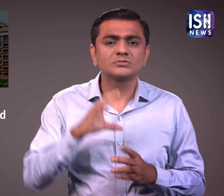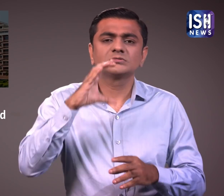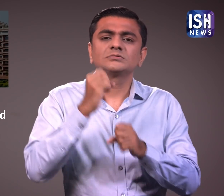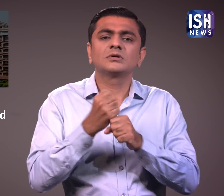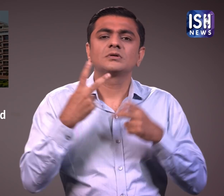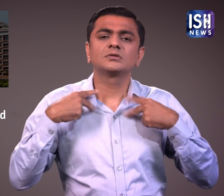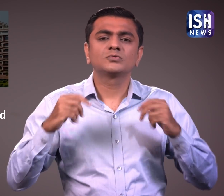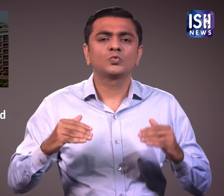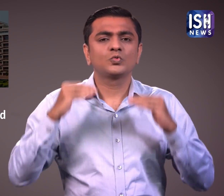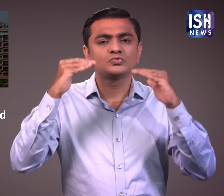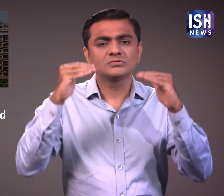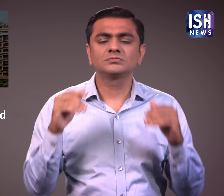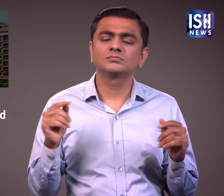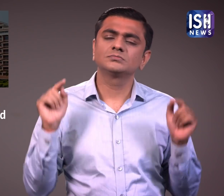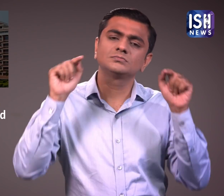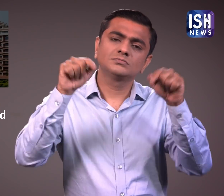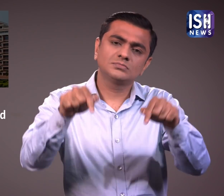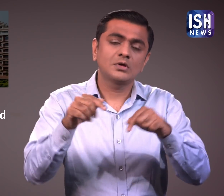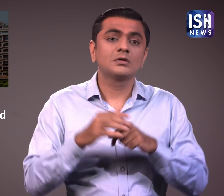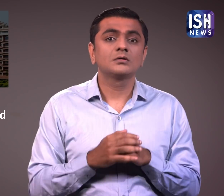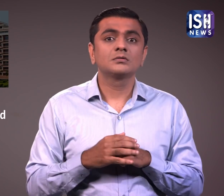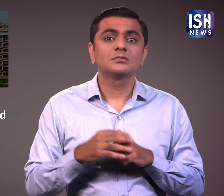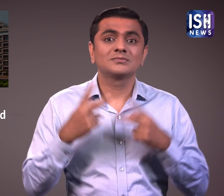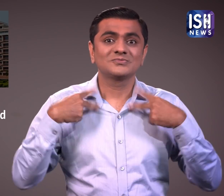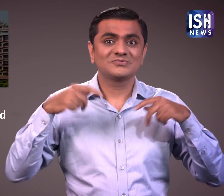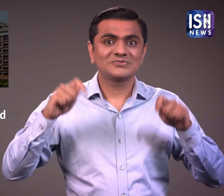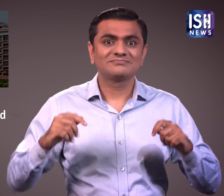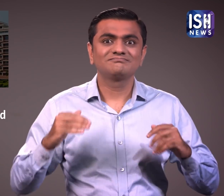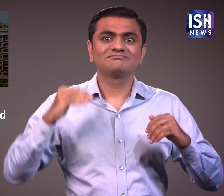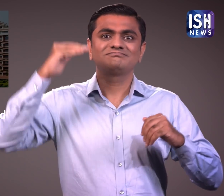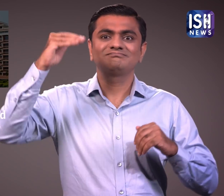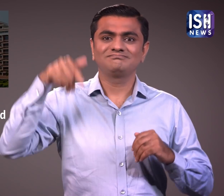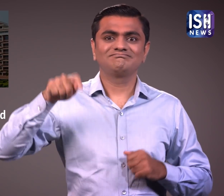मामली को समझने के बाद शतीसगर के उच्छे न्यायालाई के एक न्यायादीश ने कहा